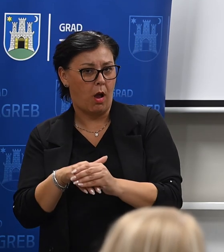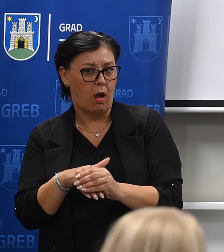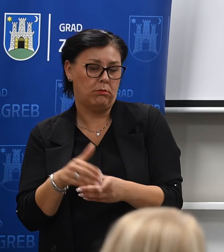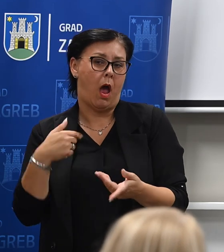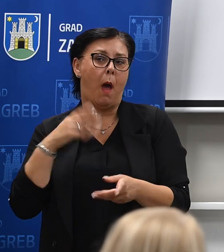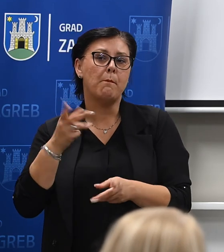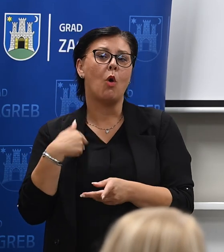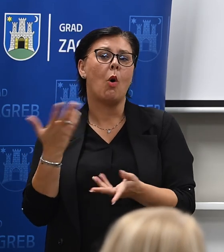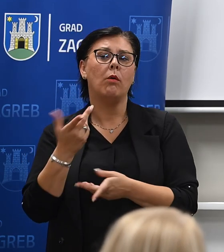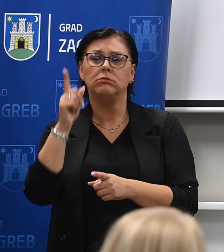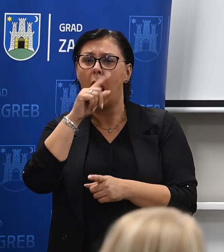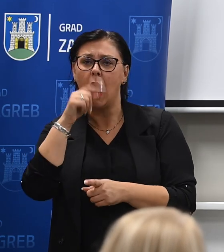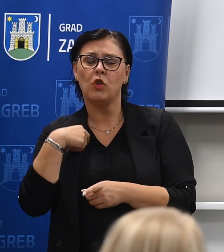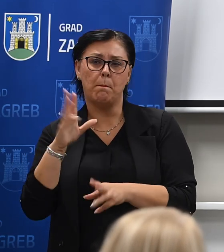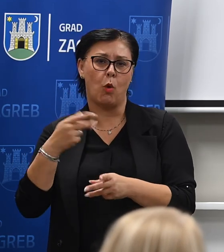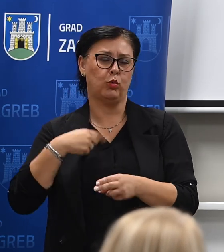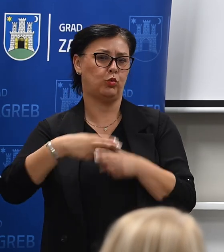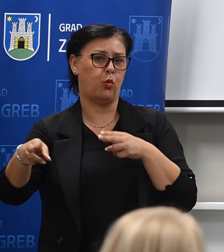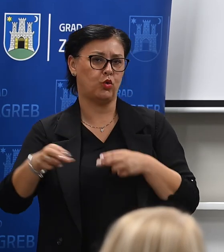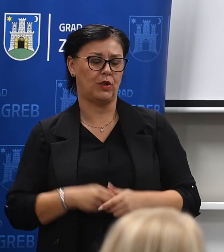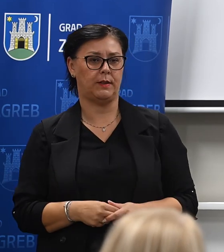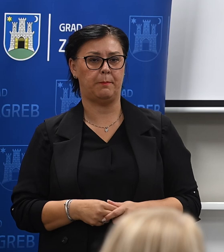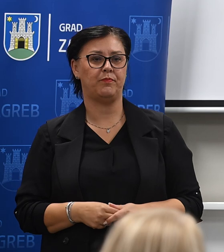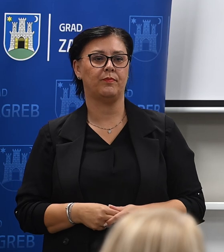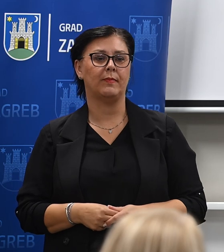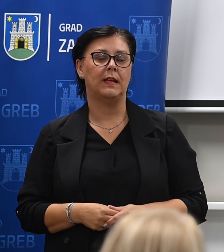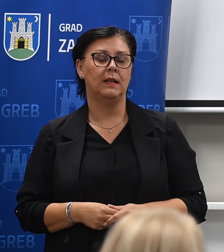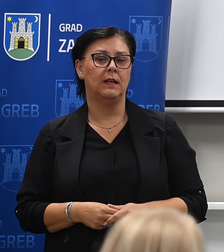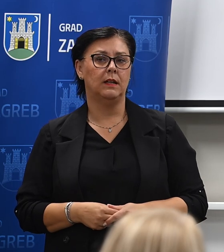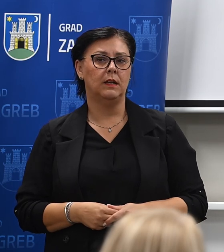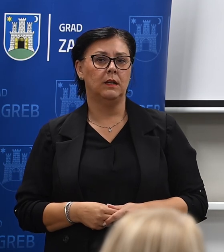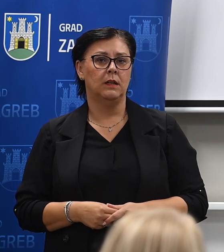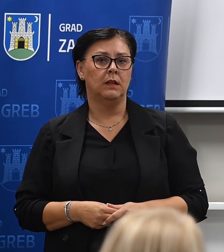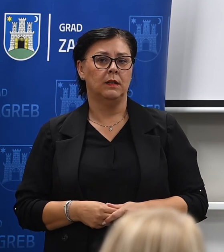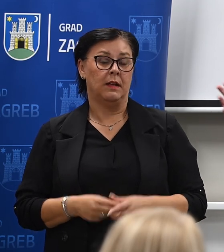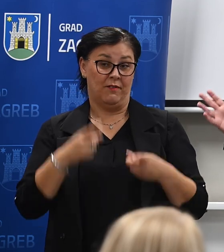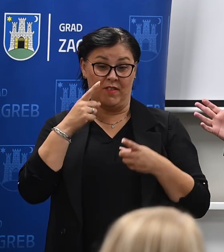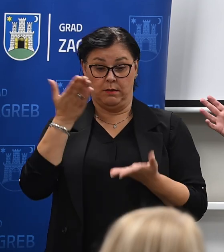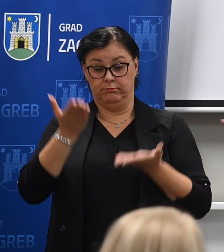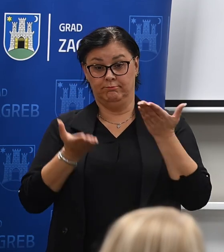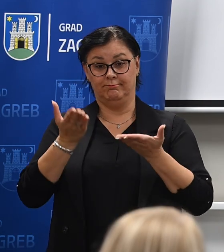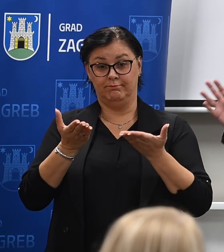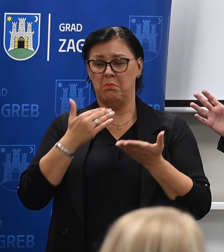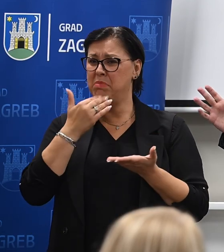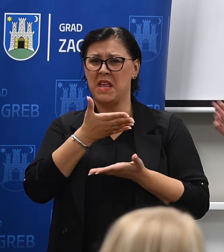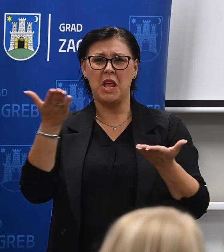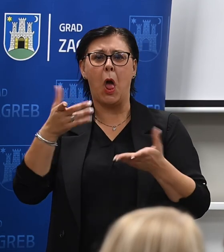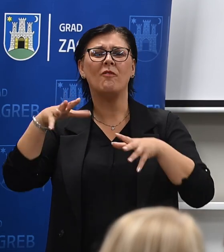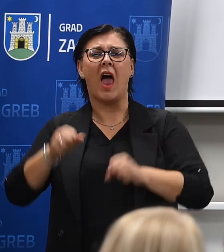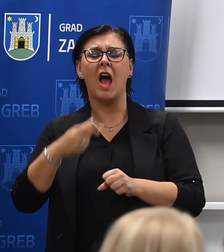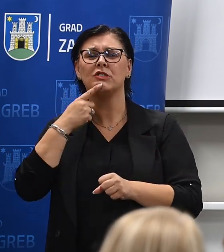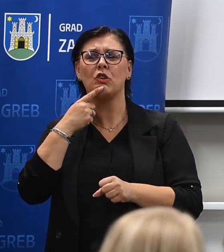za klevetu, se to dojeste i rekao. Tako da, s druge strane, ja ću vam samo jednu stvar reći. Pa to usporediti sa bilo kojom vlasti u bilo kojem gradu,